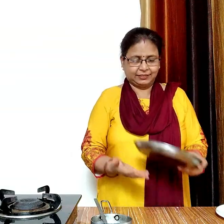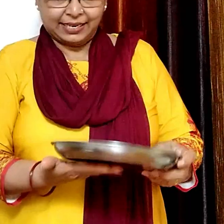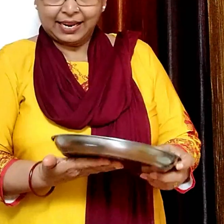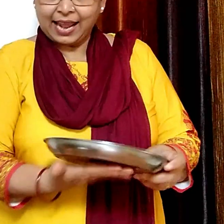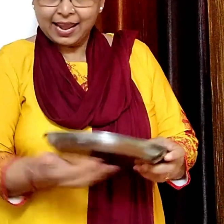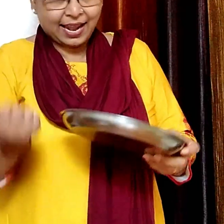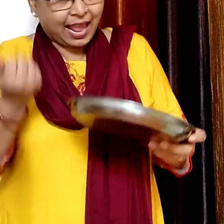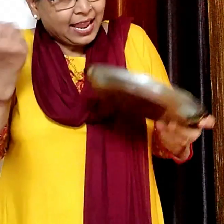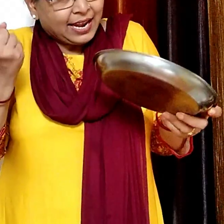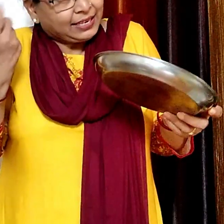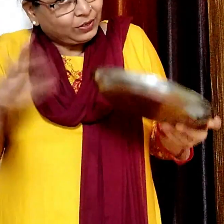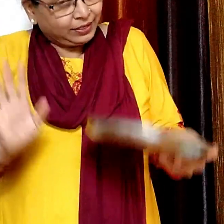देखिए प्ले ठंडी हो चुकी है